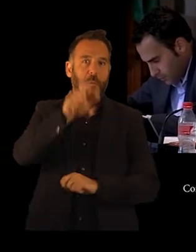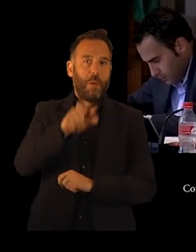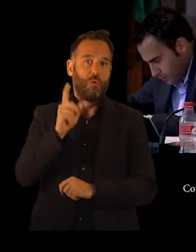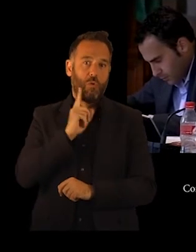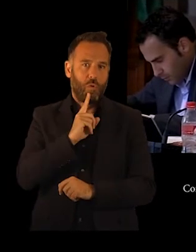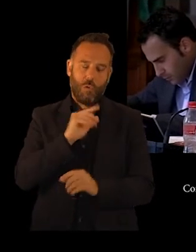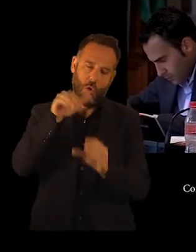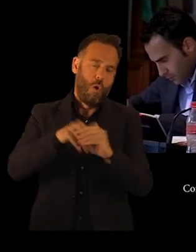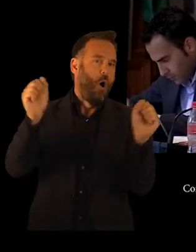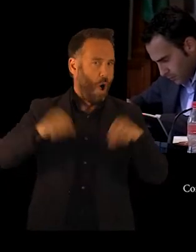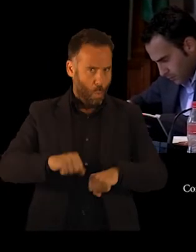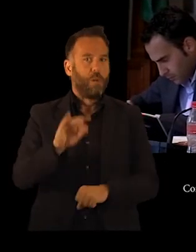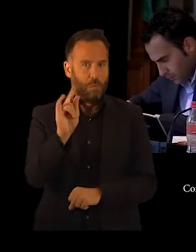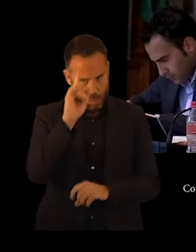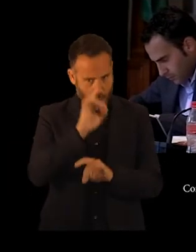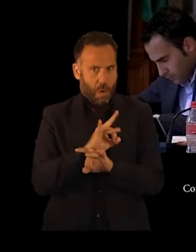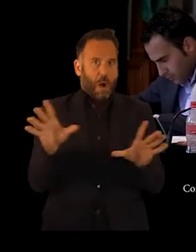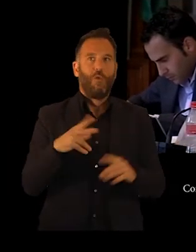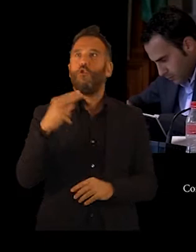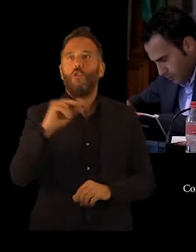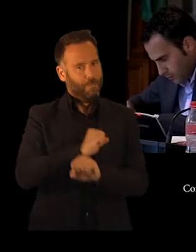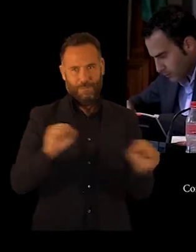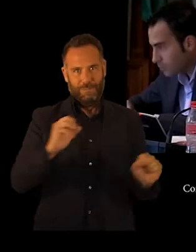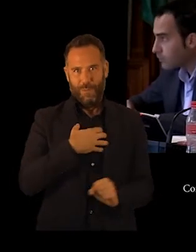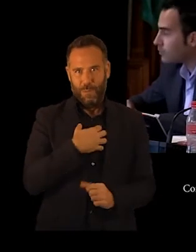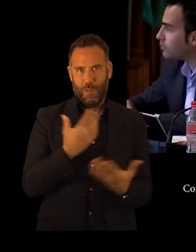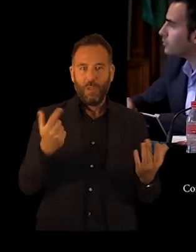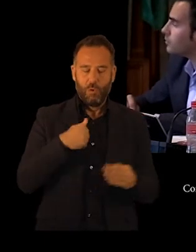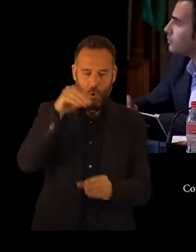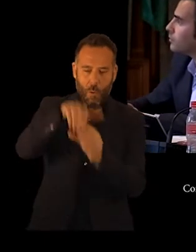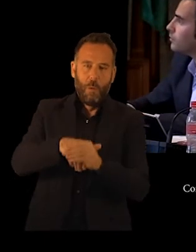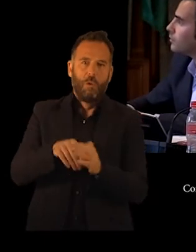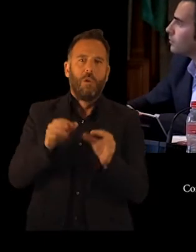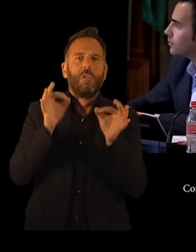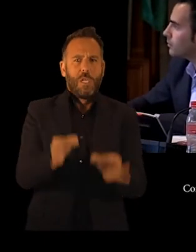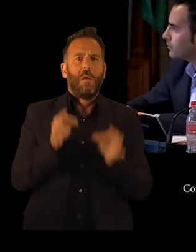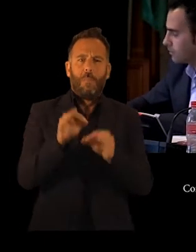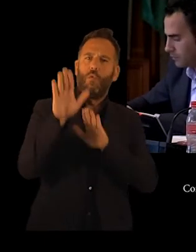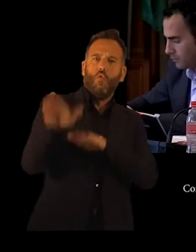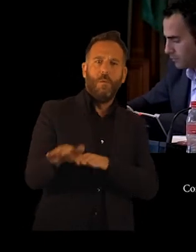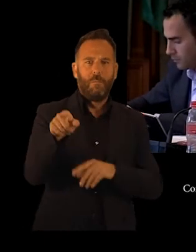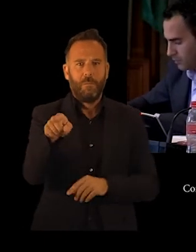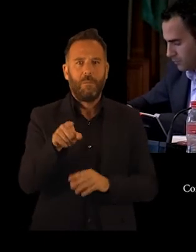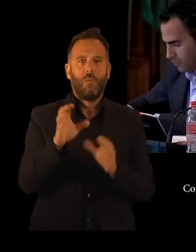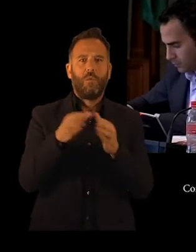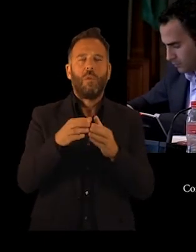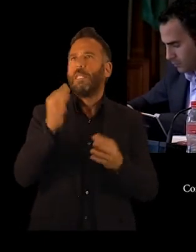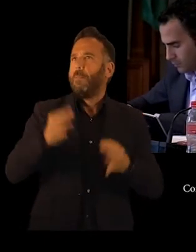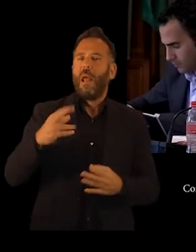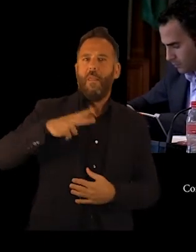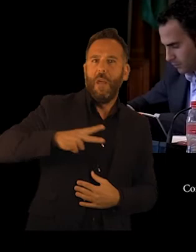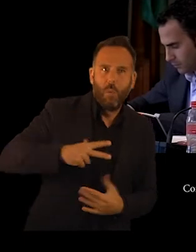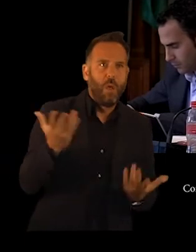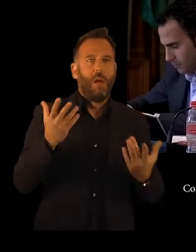afirmativo como no puede ser de otra manera. Nuestro voto siempre ha sido afirmativo cuando ha habido cualquier deuda de cualquier